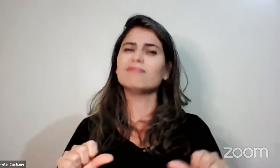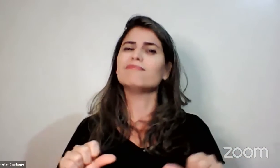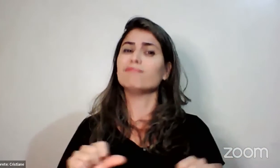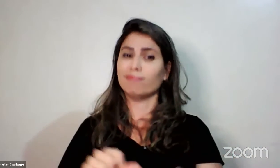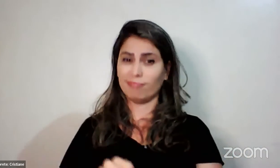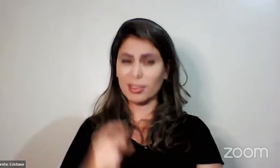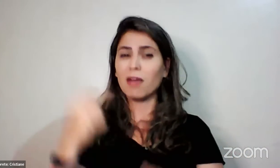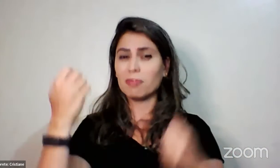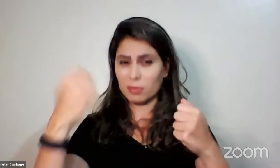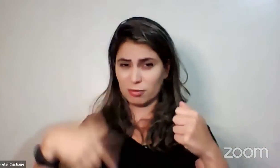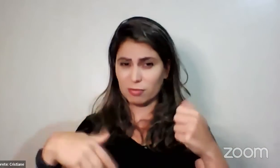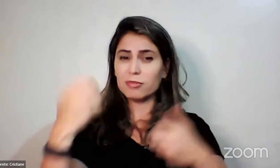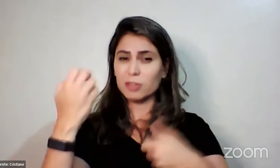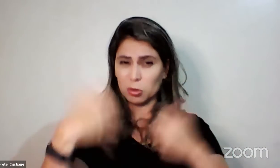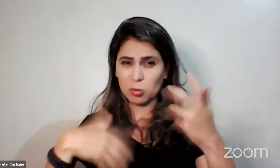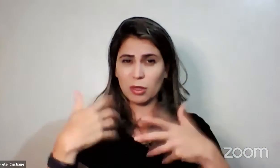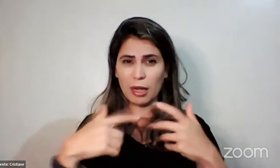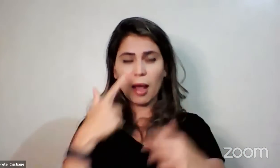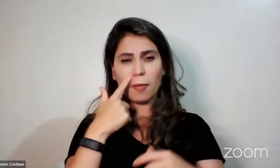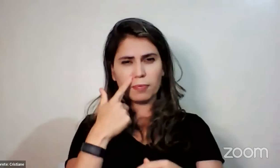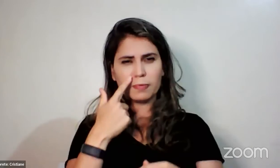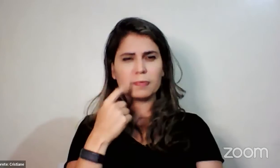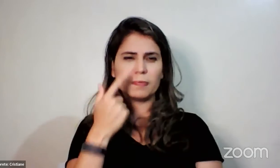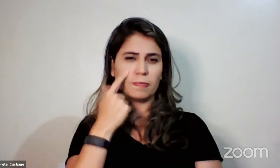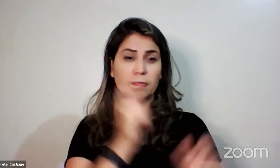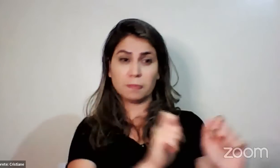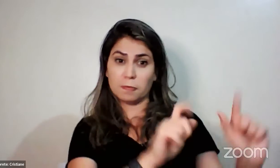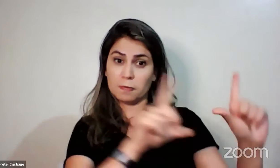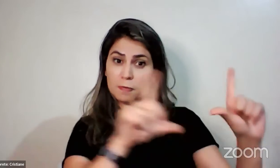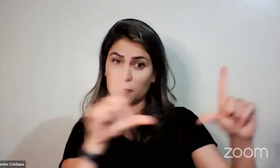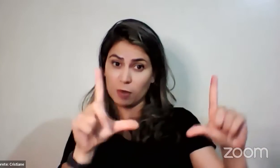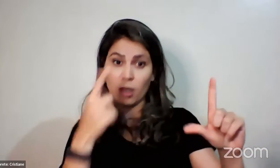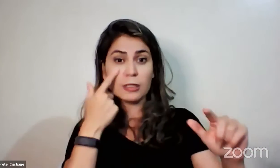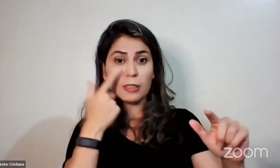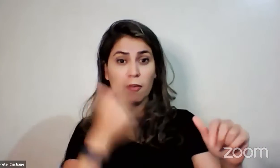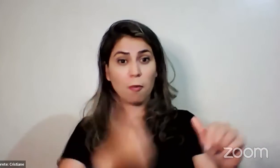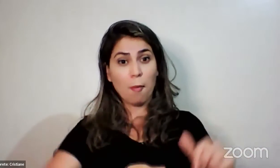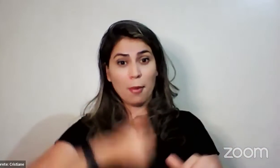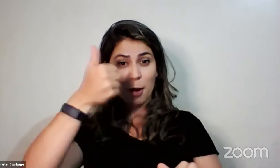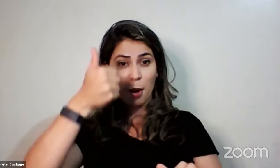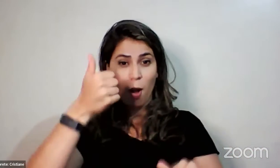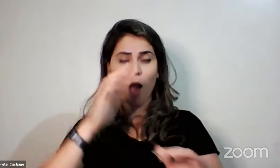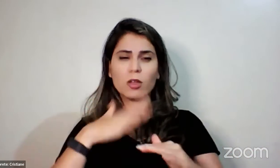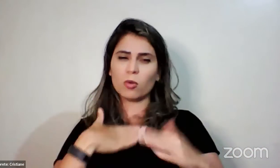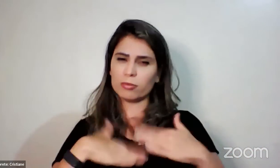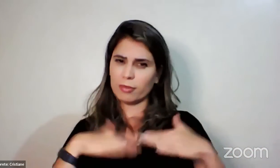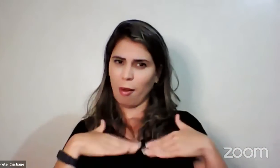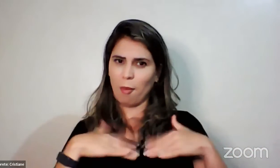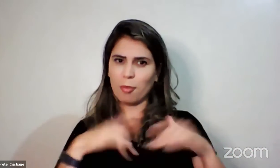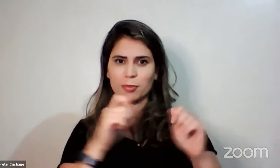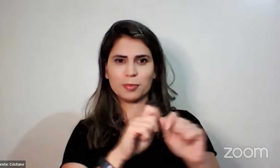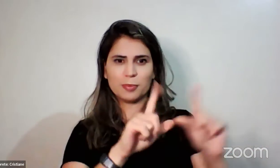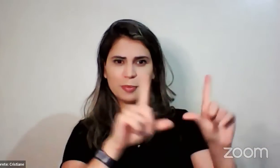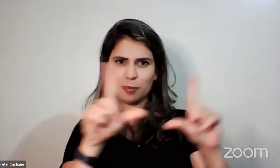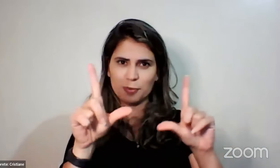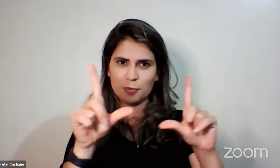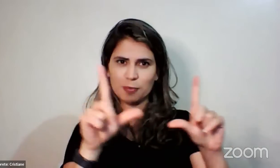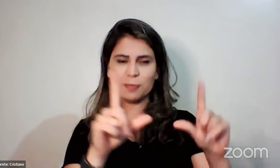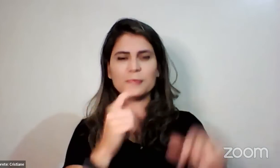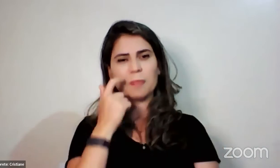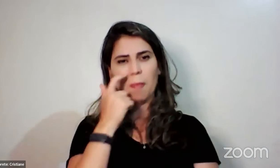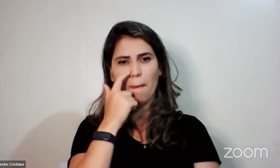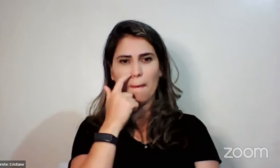Encontrei aqui. Já está abrindo o sistema, tá? Me desculpa, mas já vamos começar a compartilhar aqui a